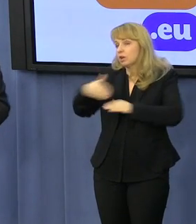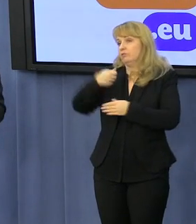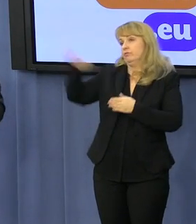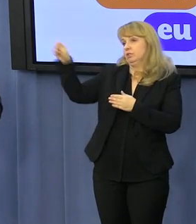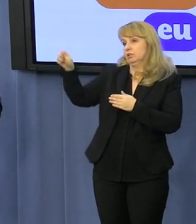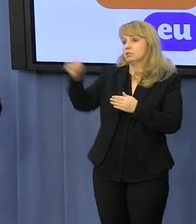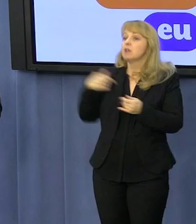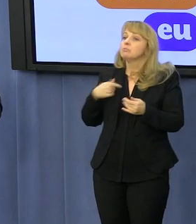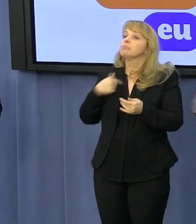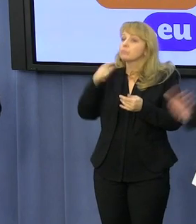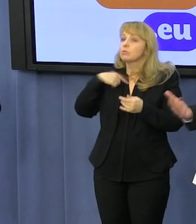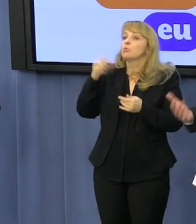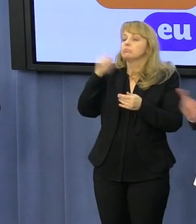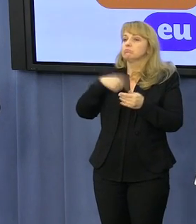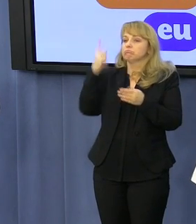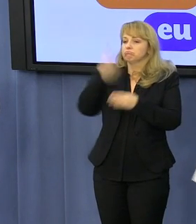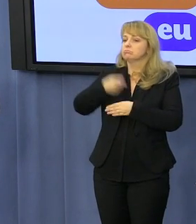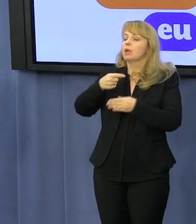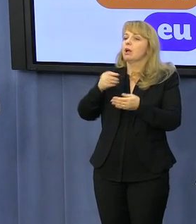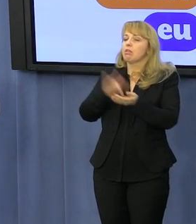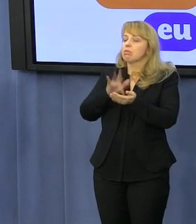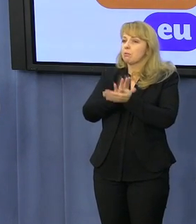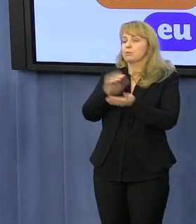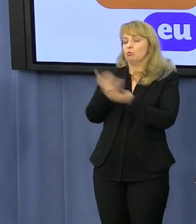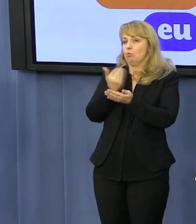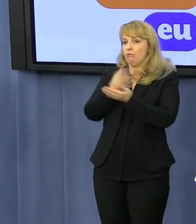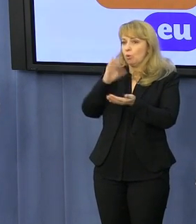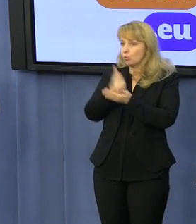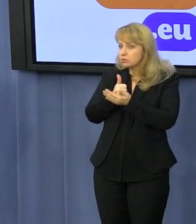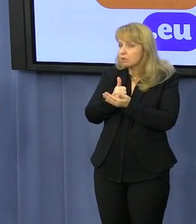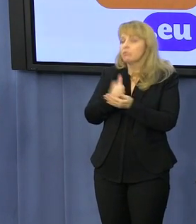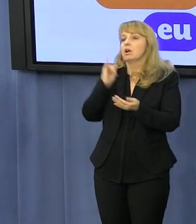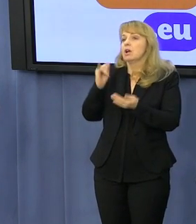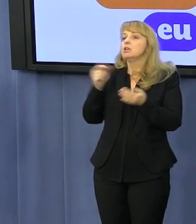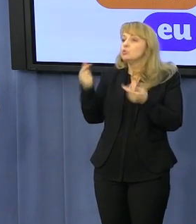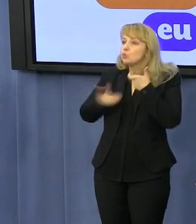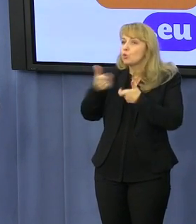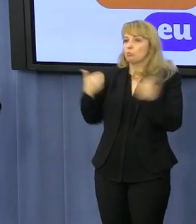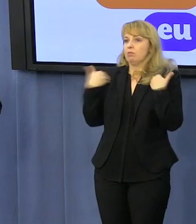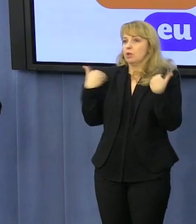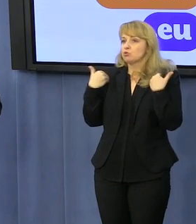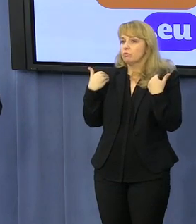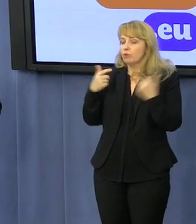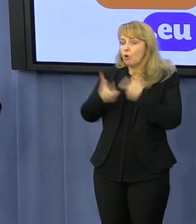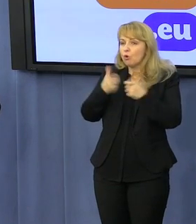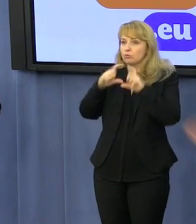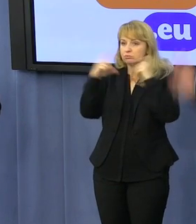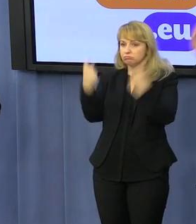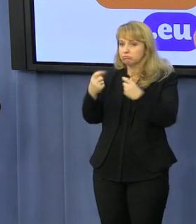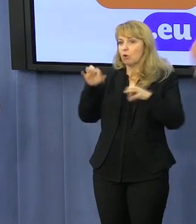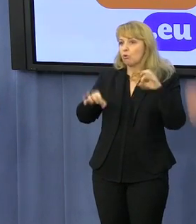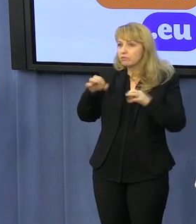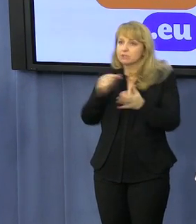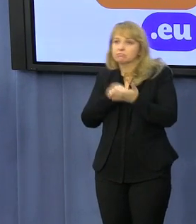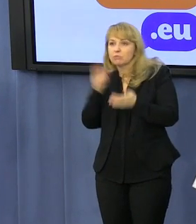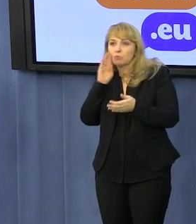która zalegalizuje, przywróci do normalności gry, jeśli chodzi o gry na żywo w kasynach, czy w salach konferencyjnych. To się